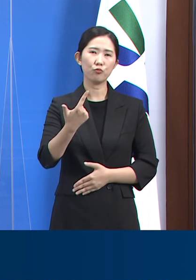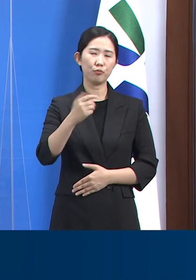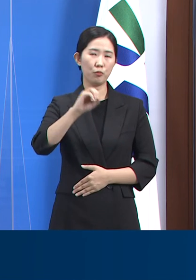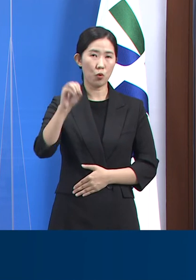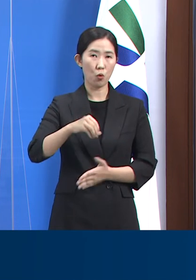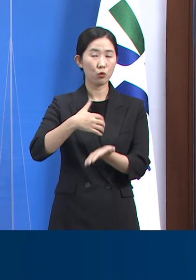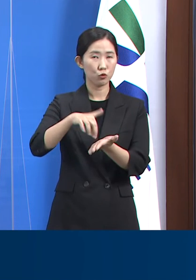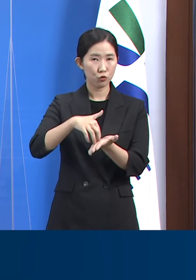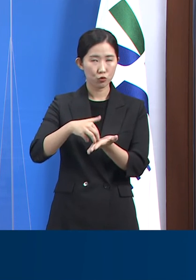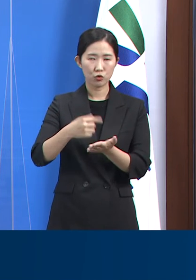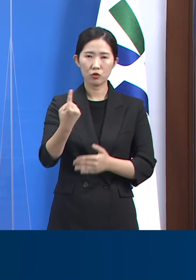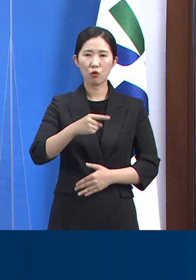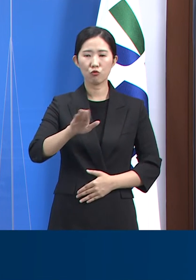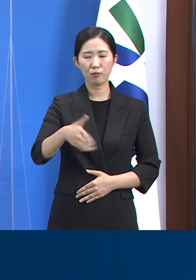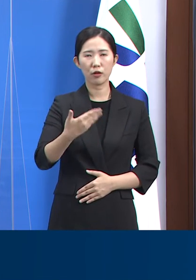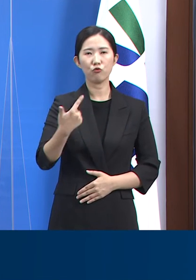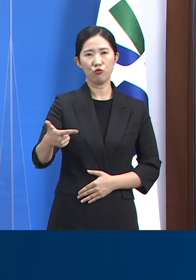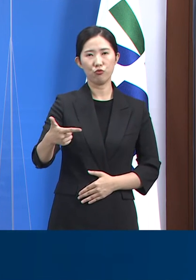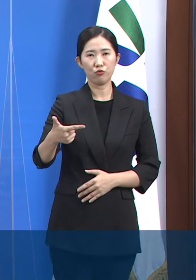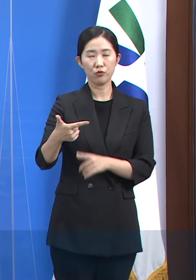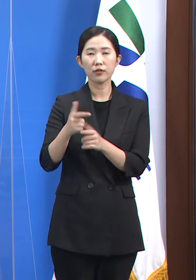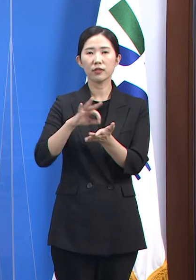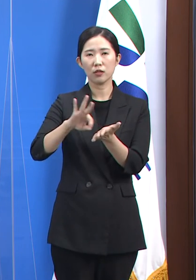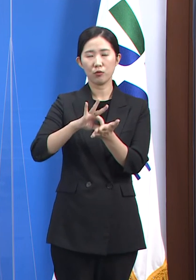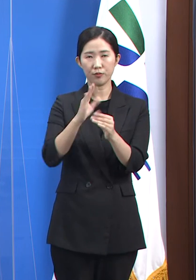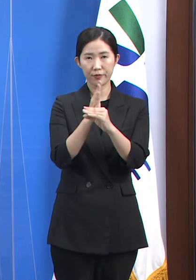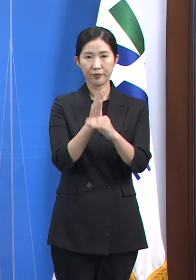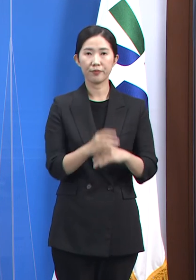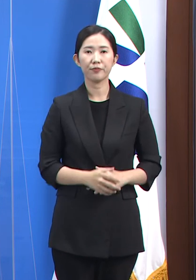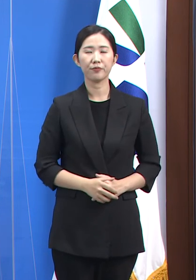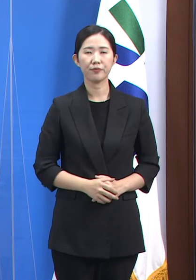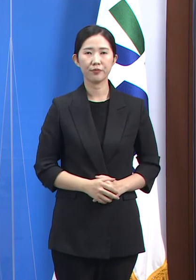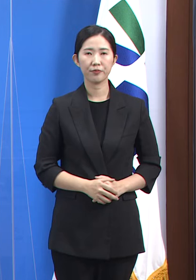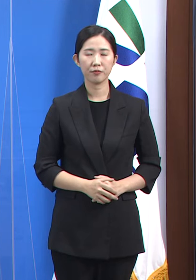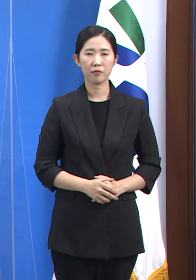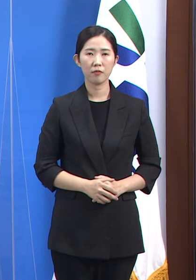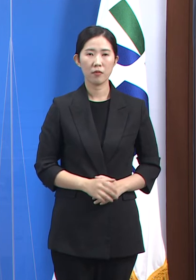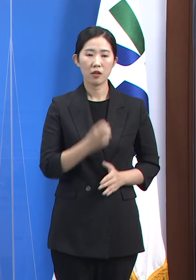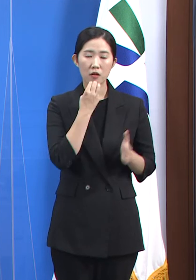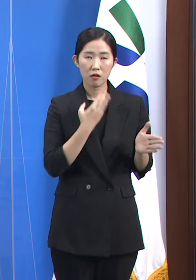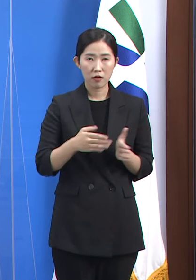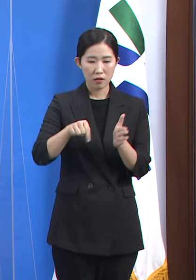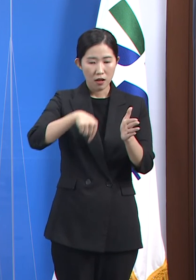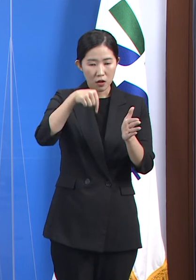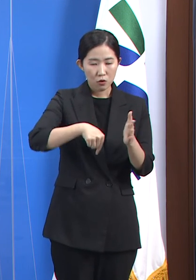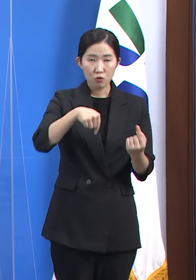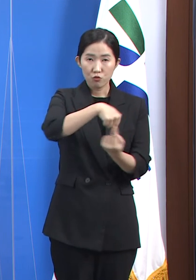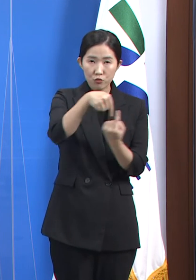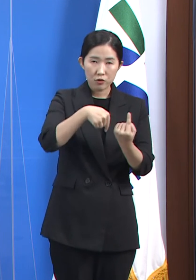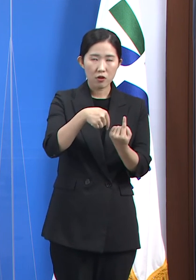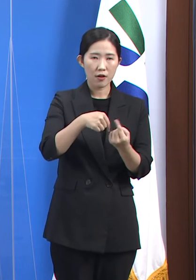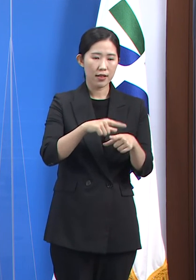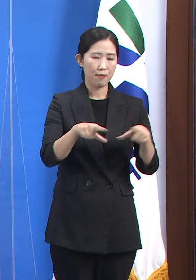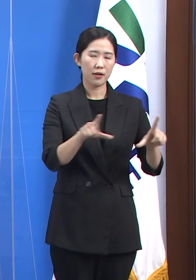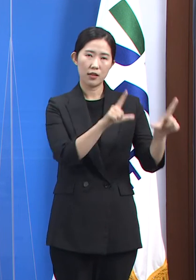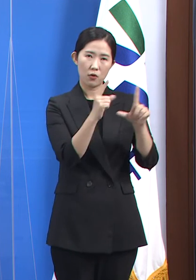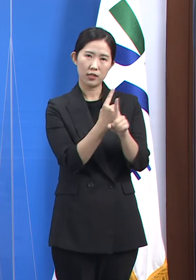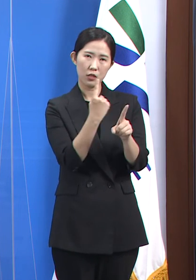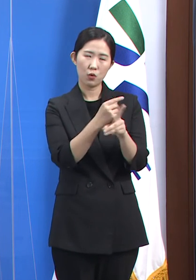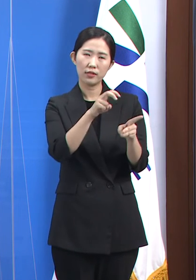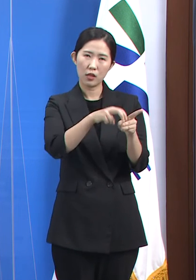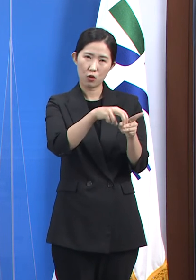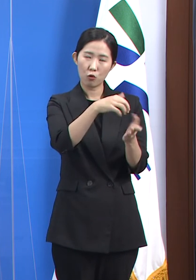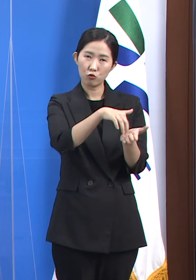1,906개의 병상을 사용하고 있습니다. 도에서 운영하는 총 12개의 일반 생활치료센터에는